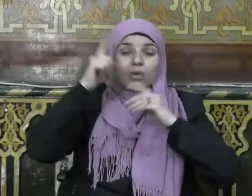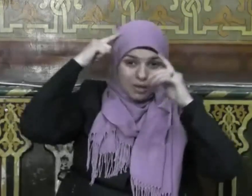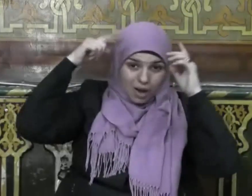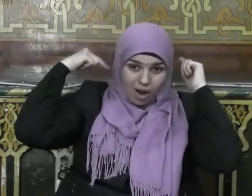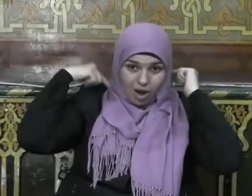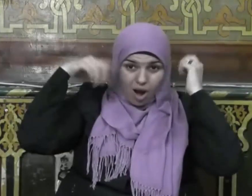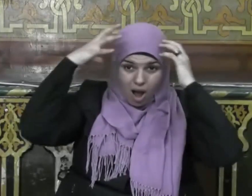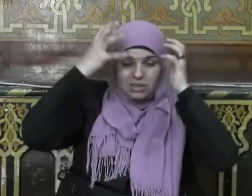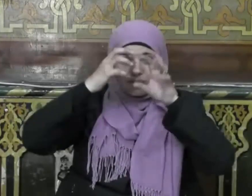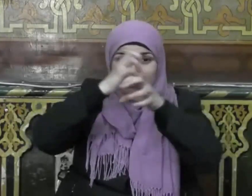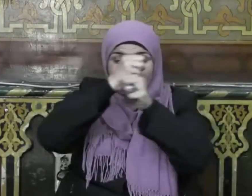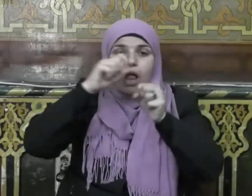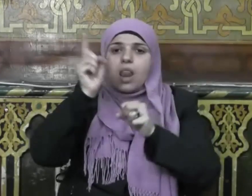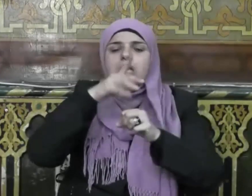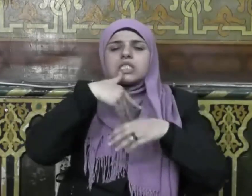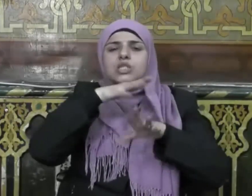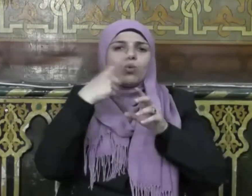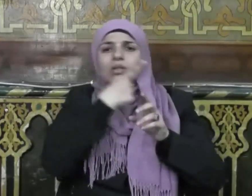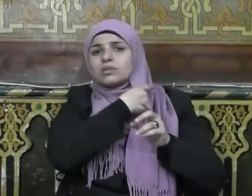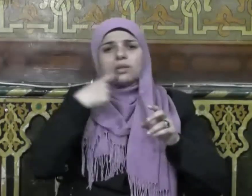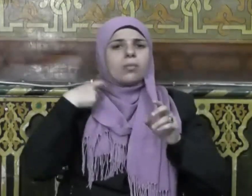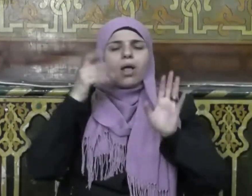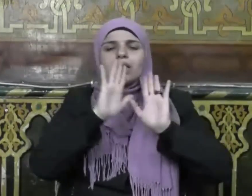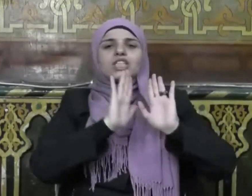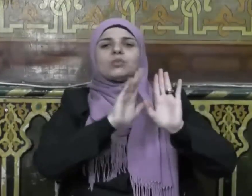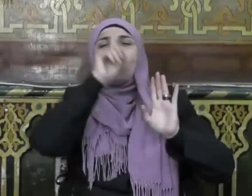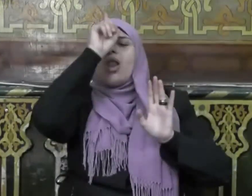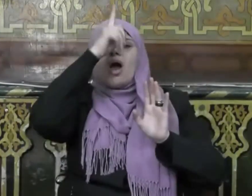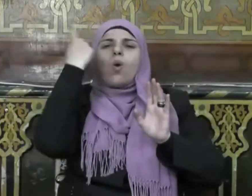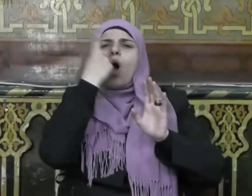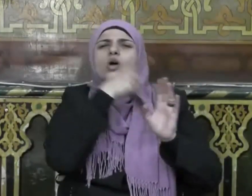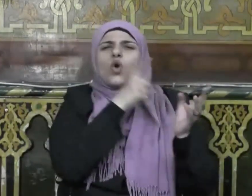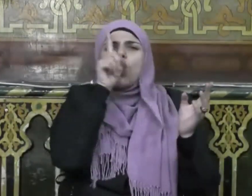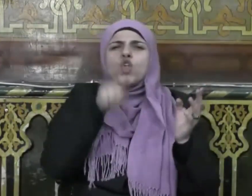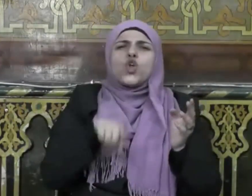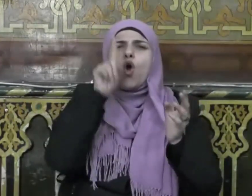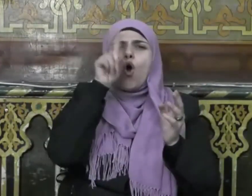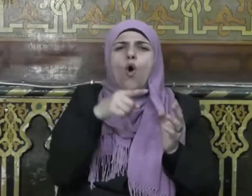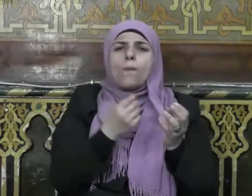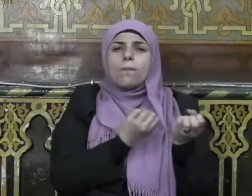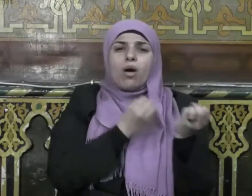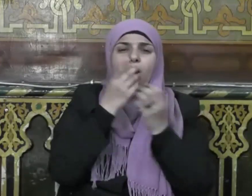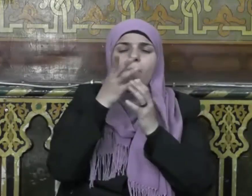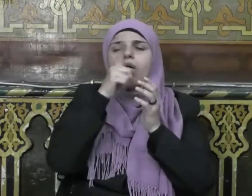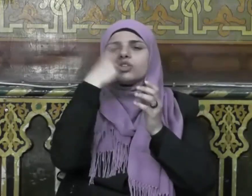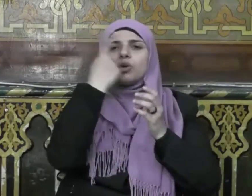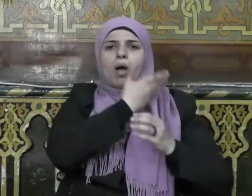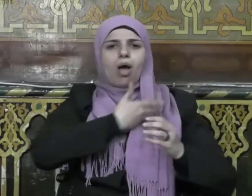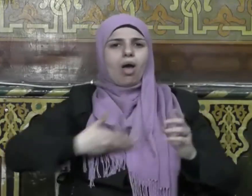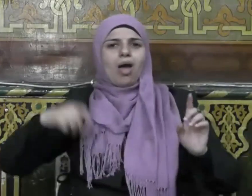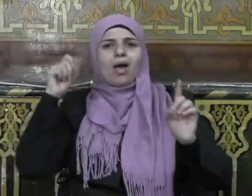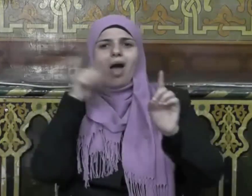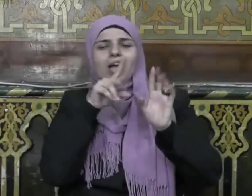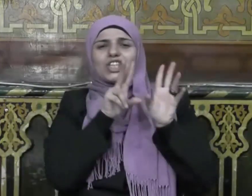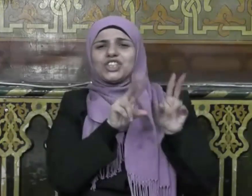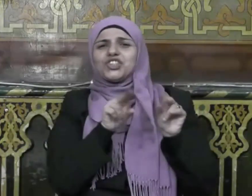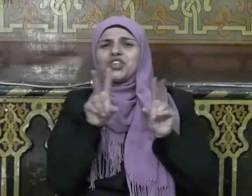ولا تقربوه طيبا فإن الله يبعثه يوم القيامة محرما كما أن